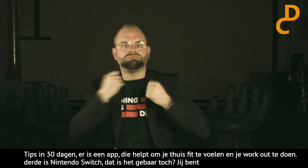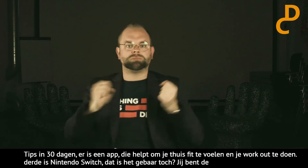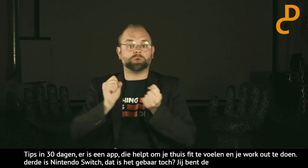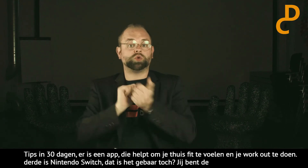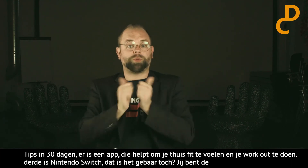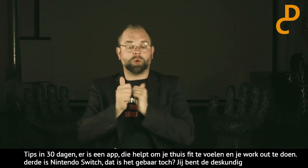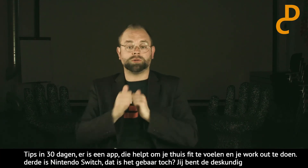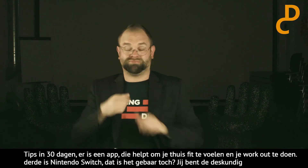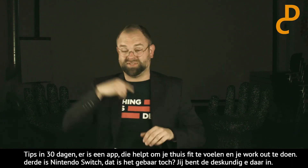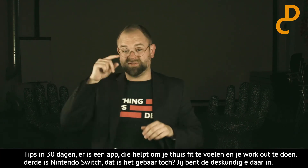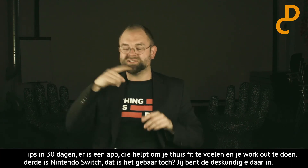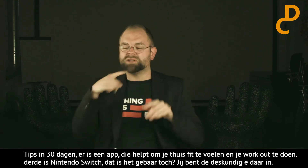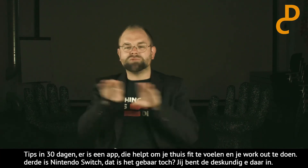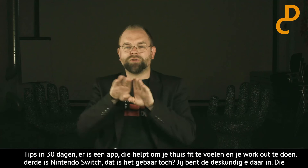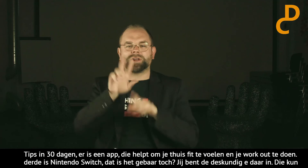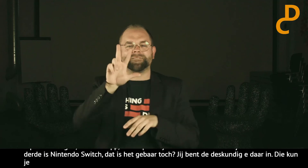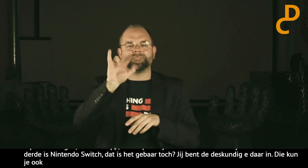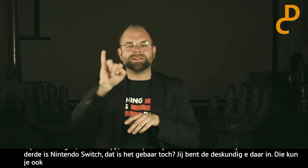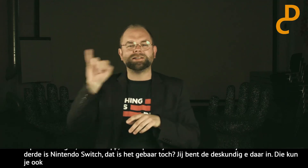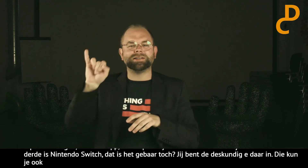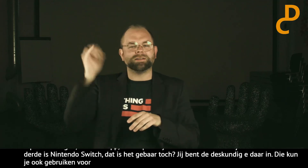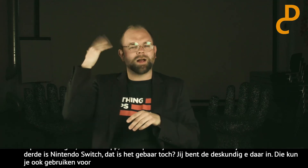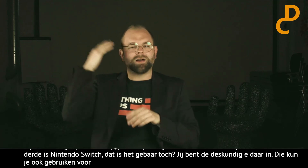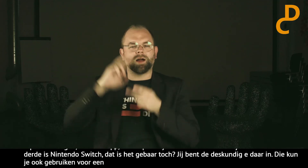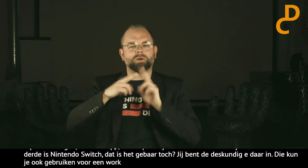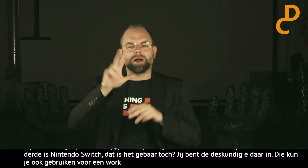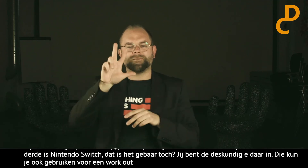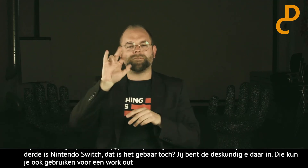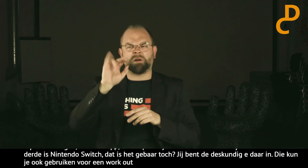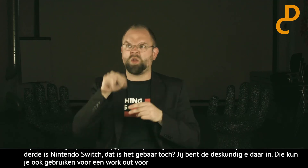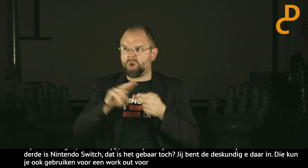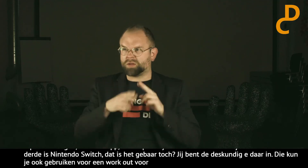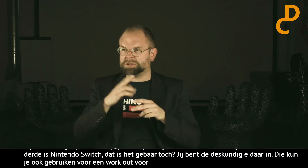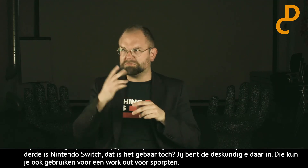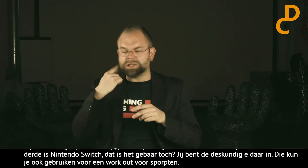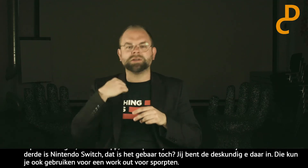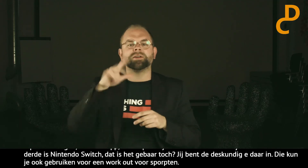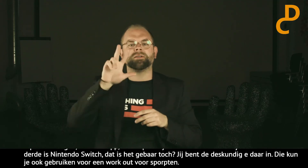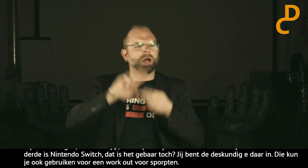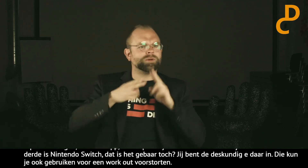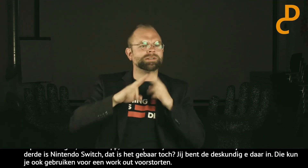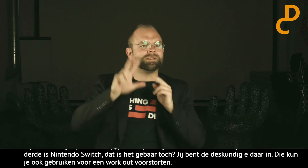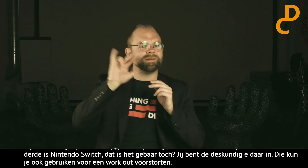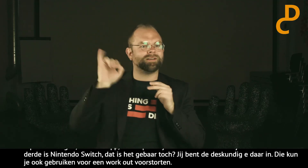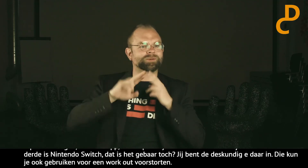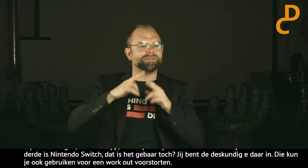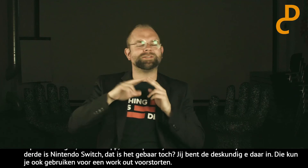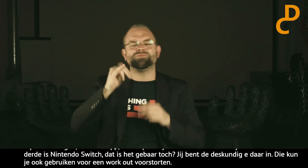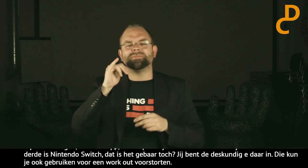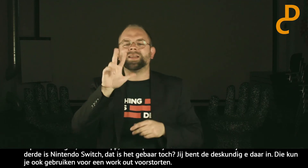Die kan je ook gebruiken voor een workout, voor sporten. Het is een beetje hetzelfde als Wii, weet je wel? Het ouderwetse Wii. Nou ja, ouderwets weet ik eigenlijk niet. Is het al ouderwets? Wii? Ja?